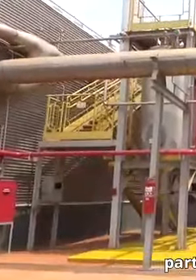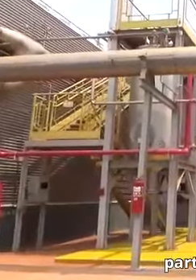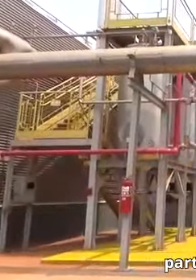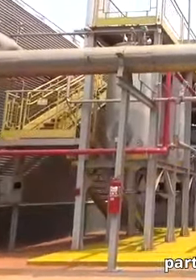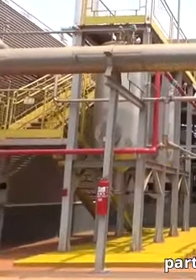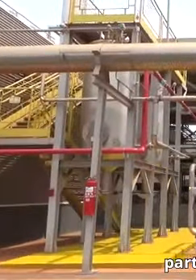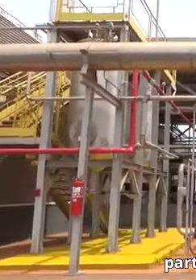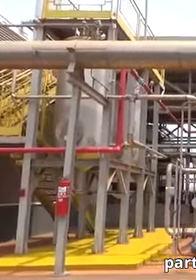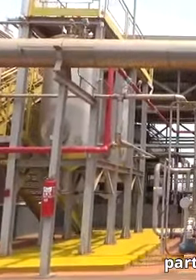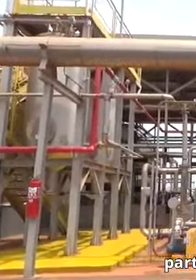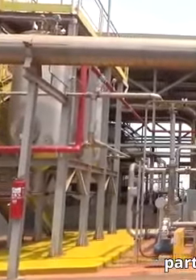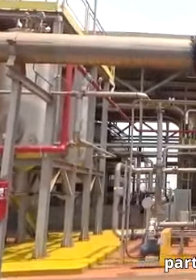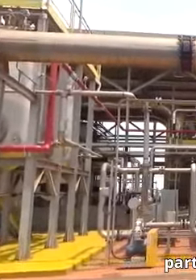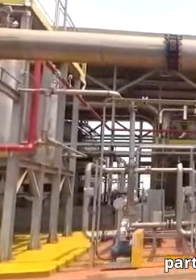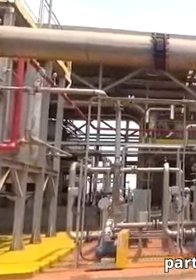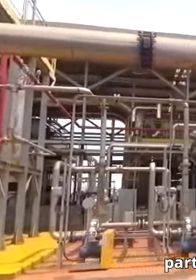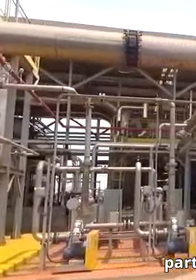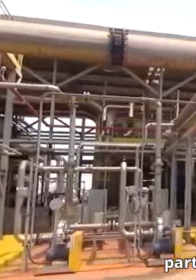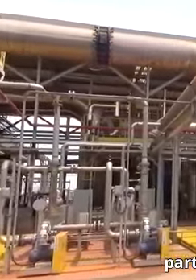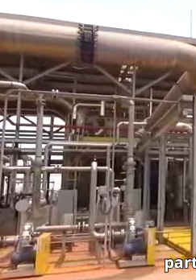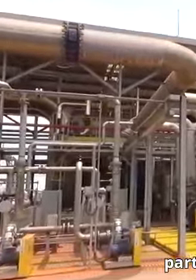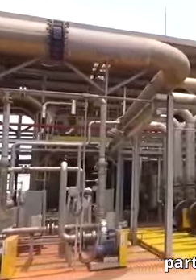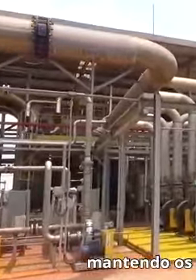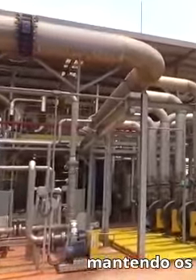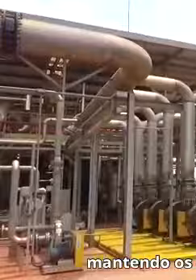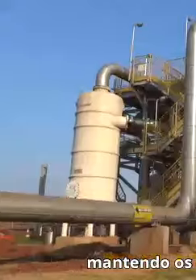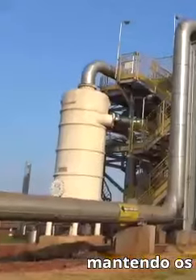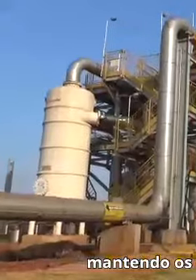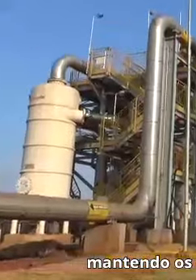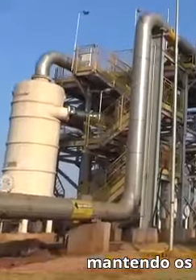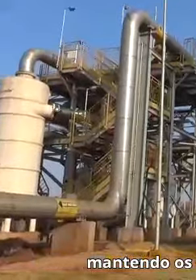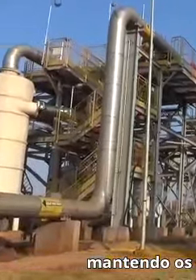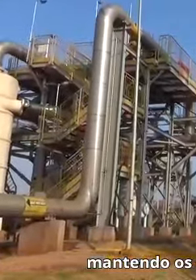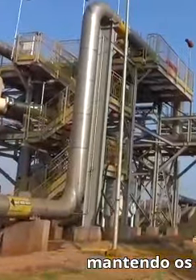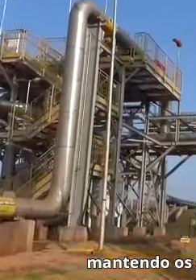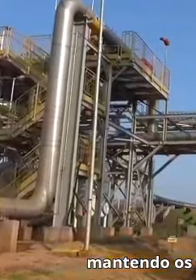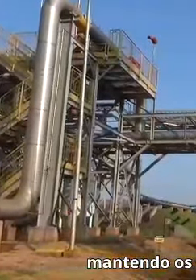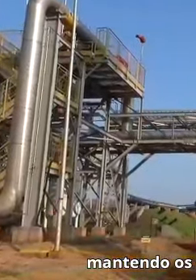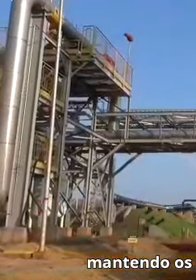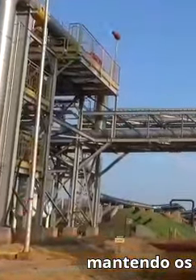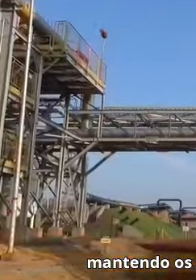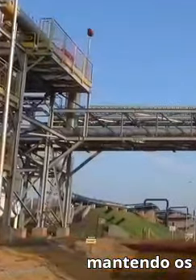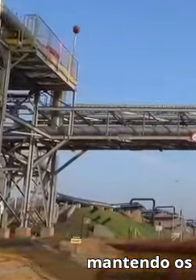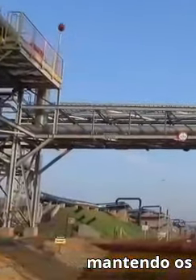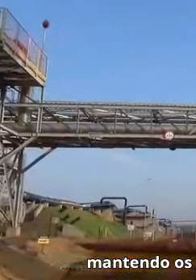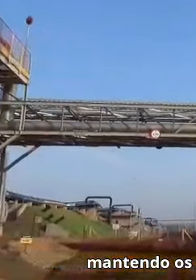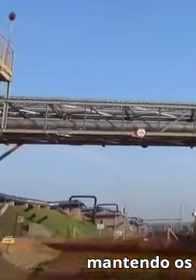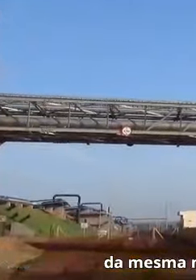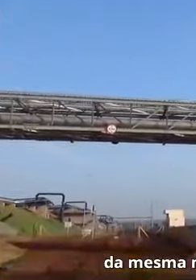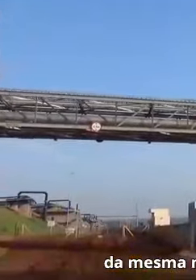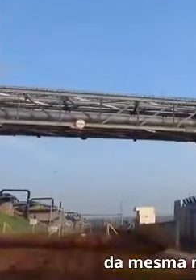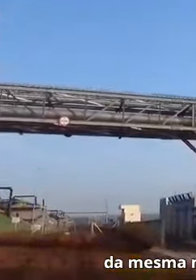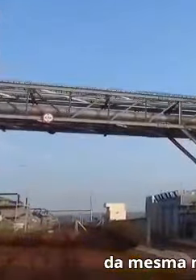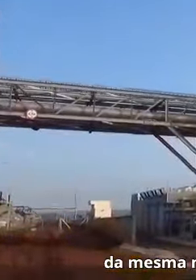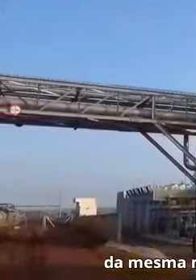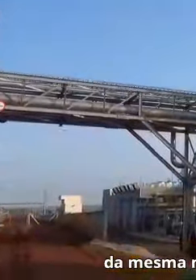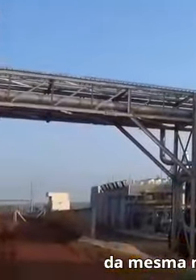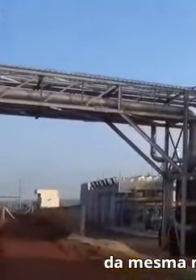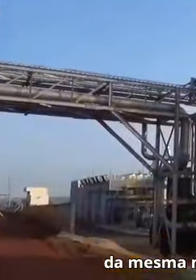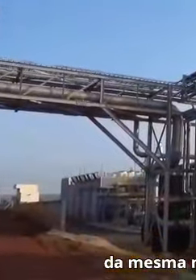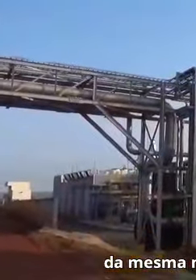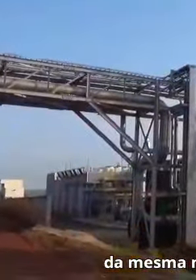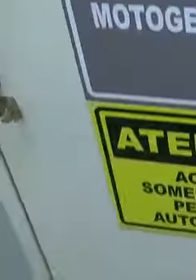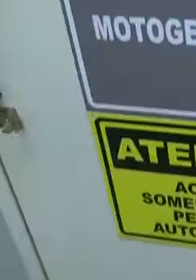parte da carga orgânica, mantendo os componentes de fertilizantes da mesma